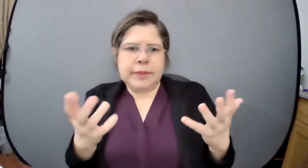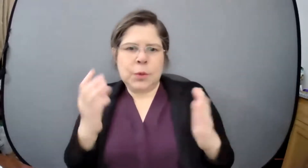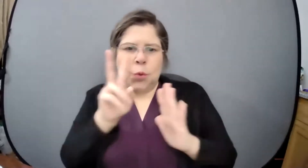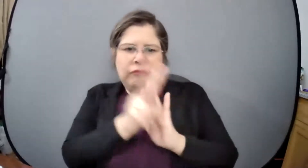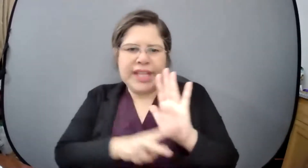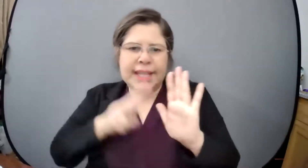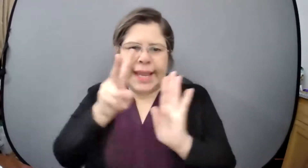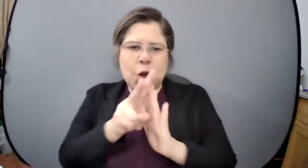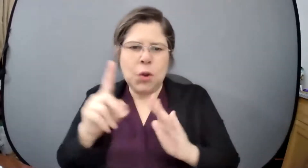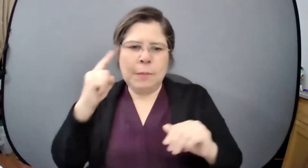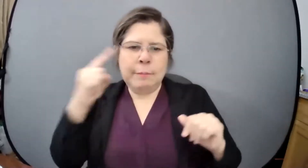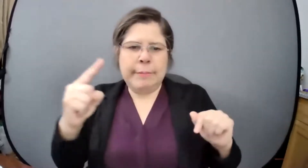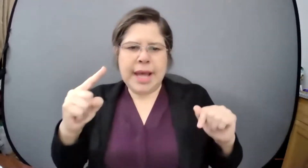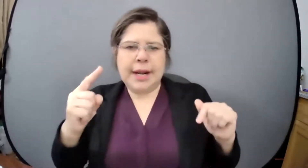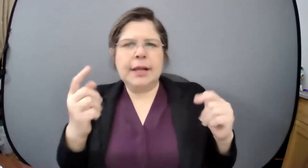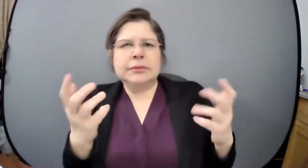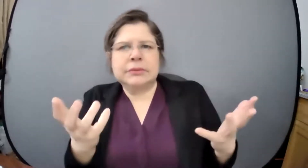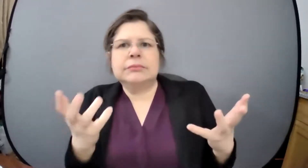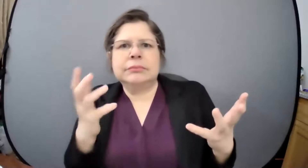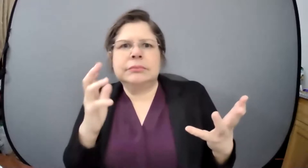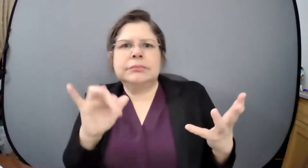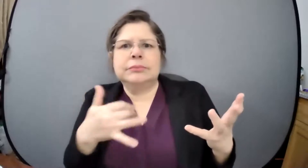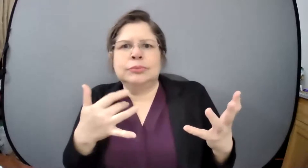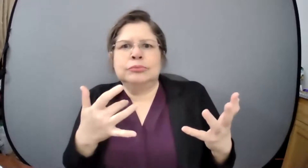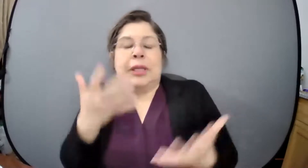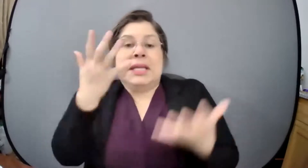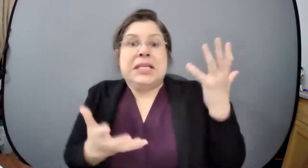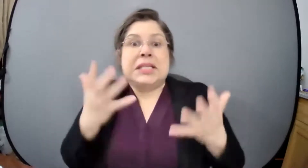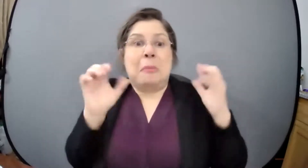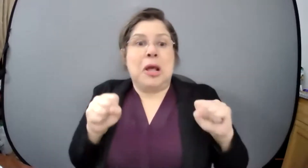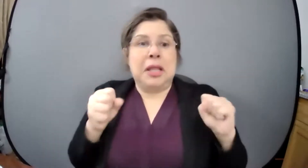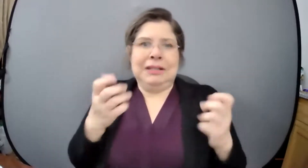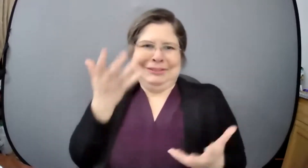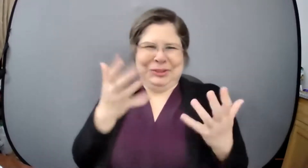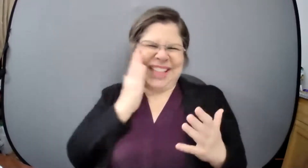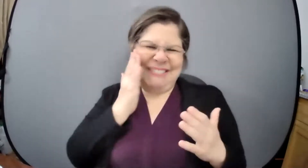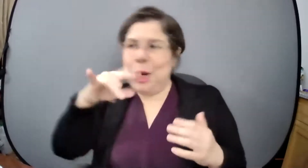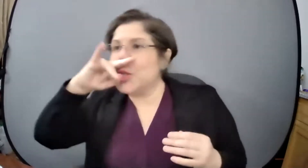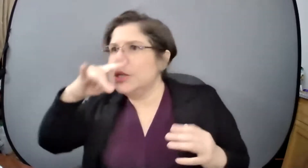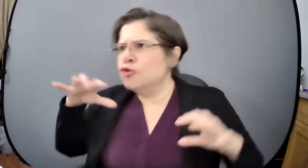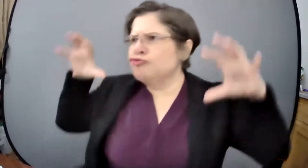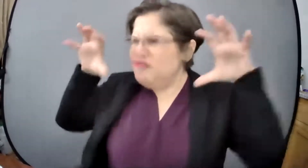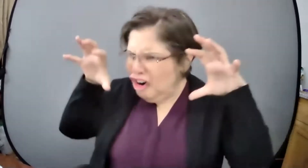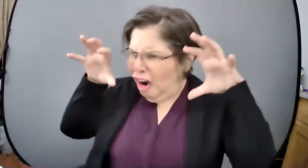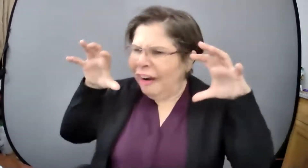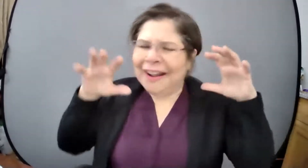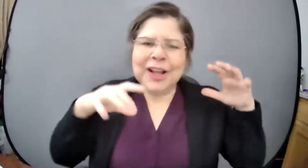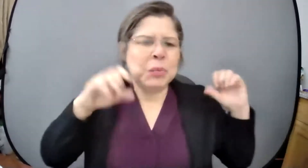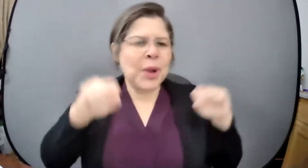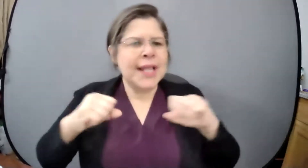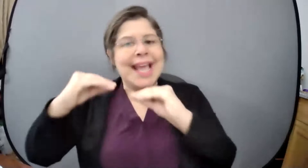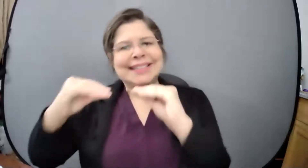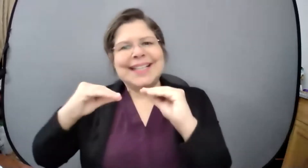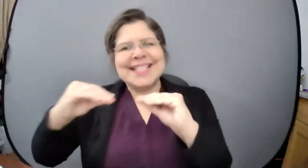pues yo lo veo como monstruo puede ser cómo lo ve varios adultos mayores desde